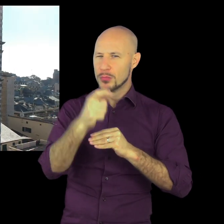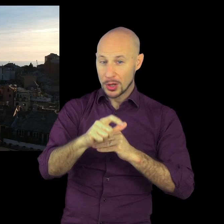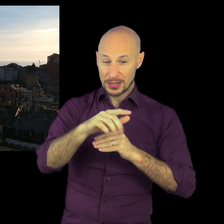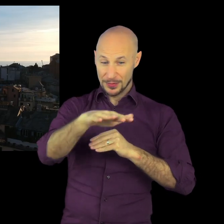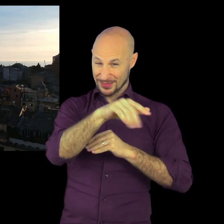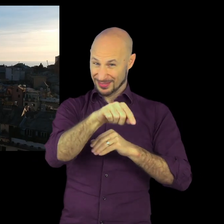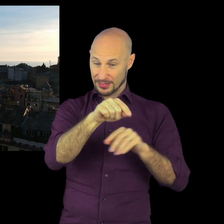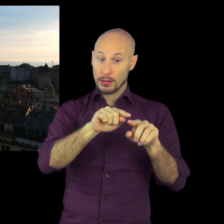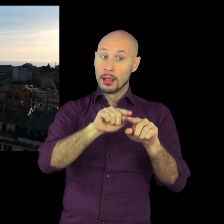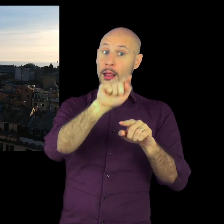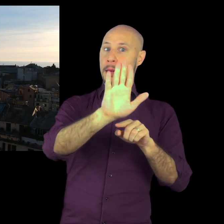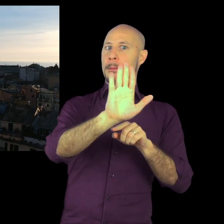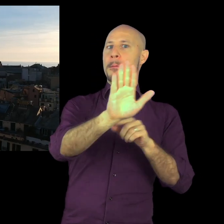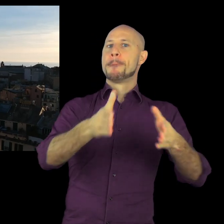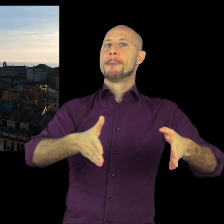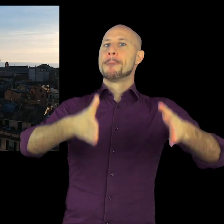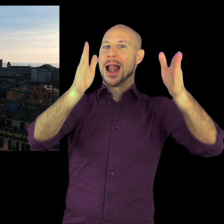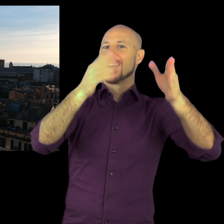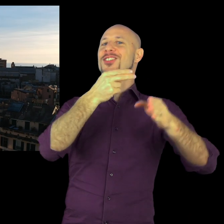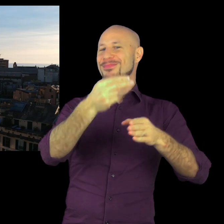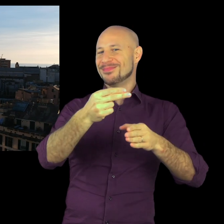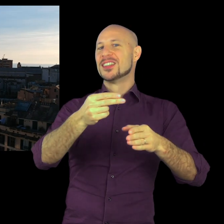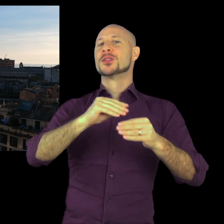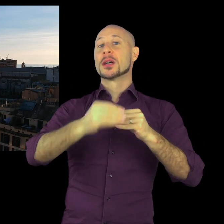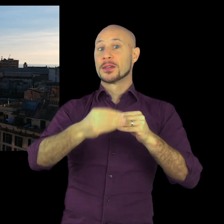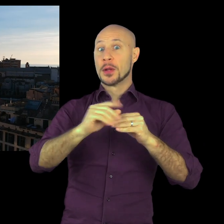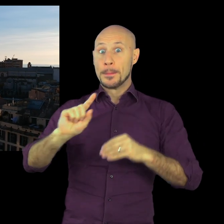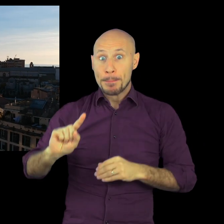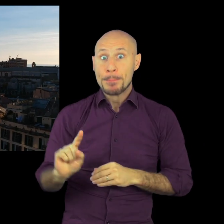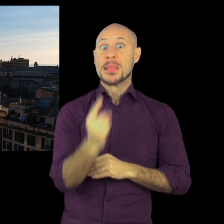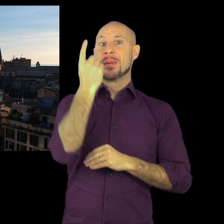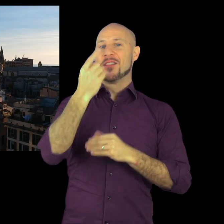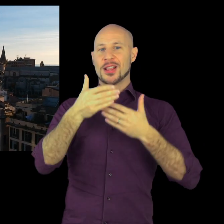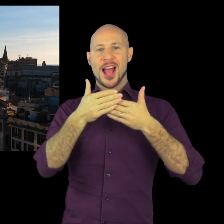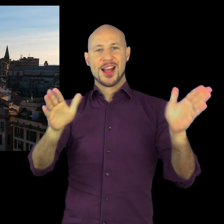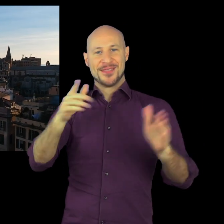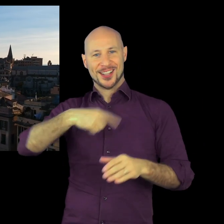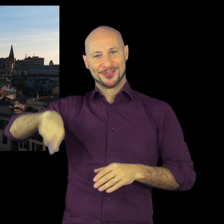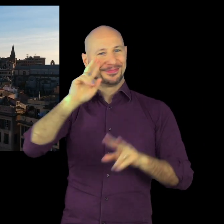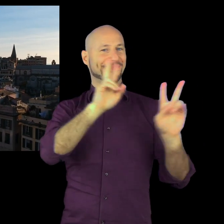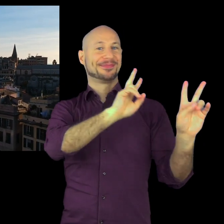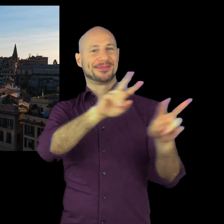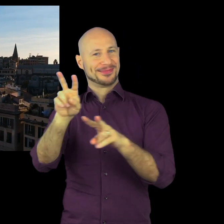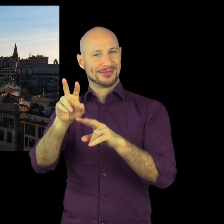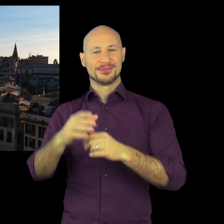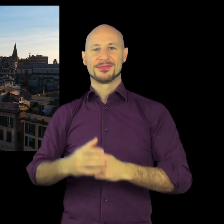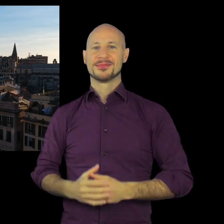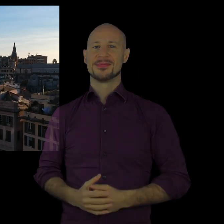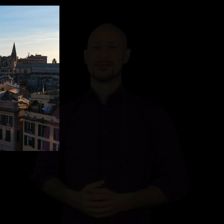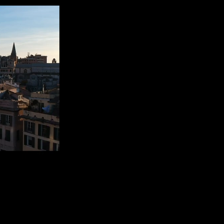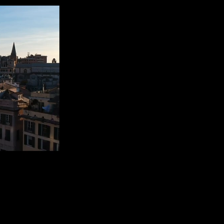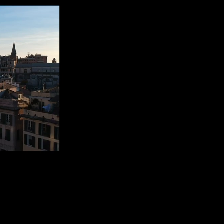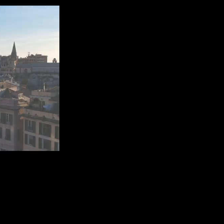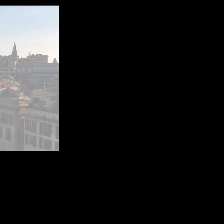in virtù proprio della presenza di questo palazzo che per la prima volta in queste occasioni apre i suoi spazi interni,